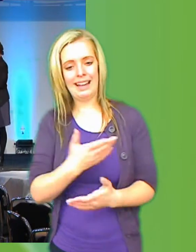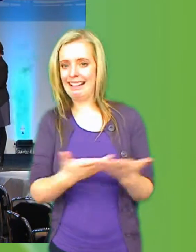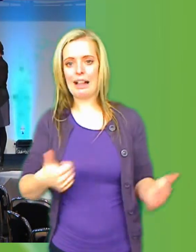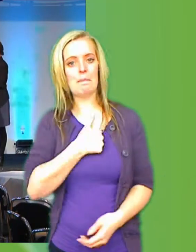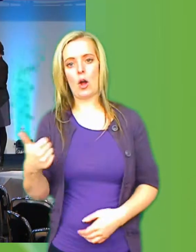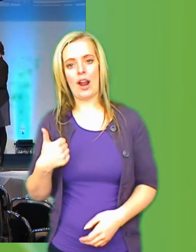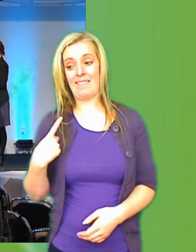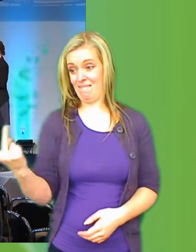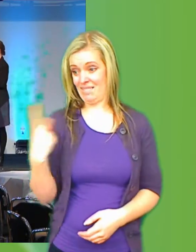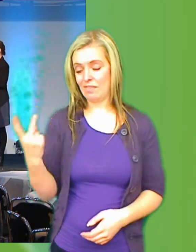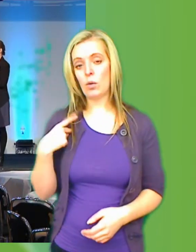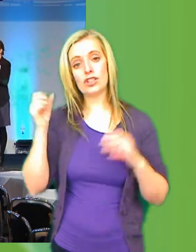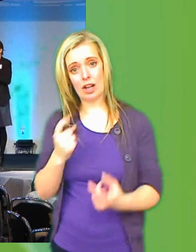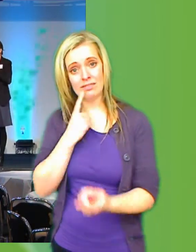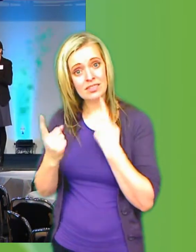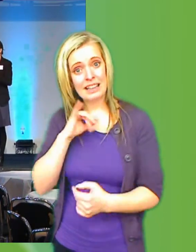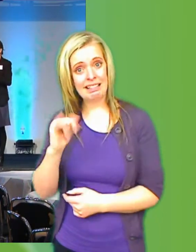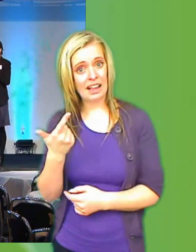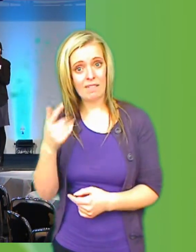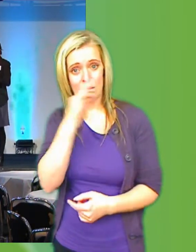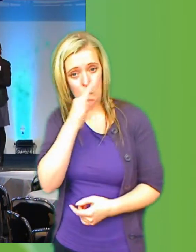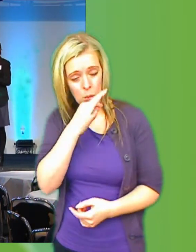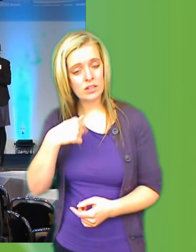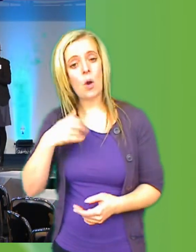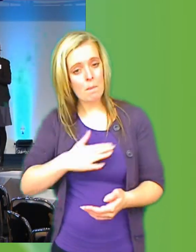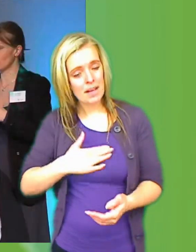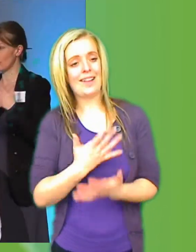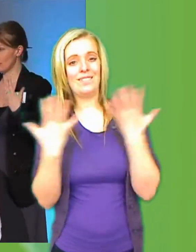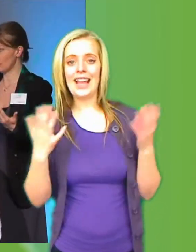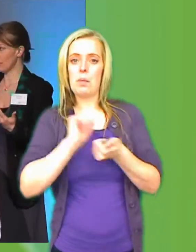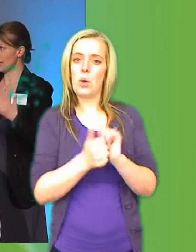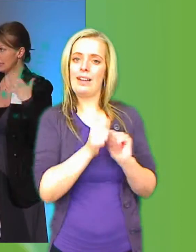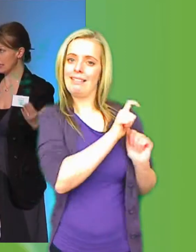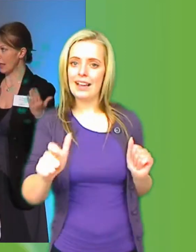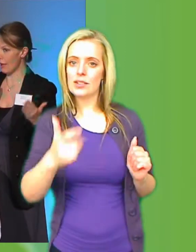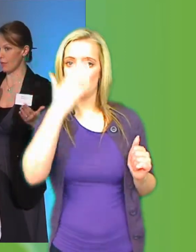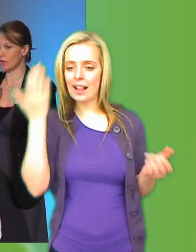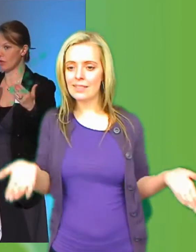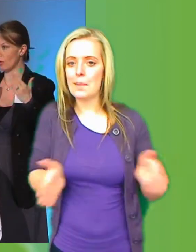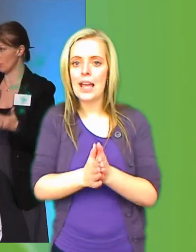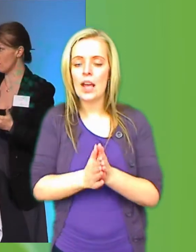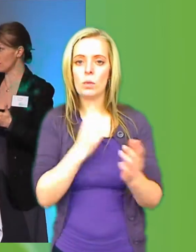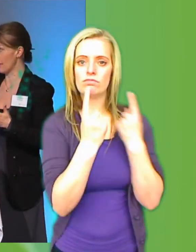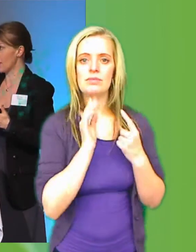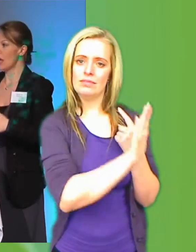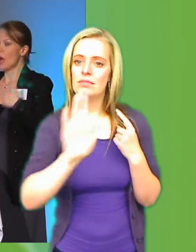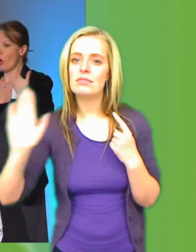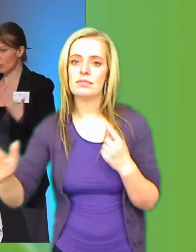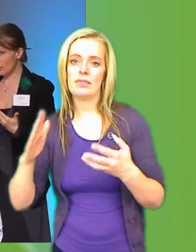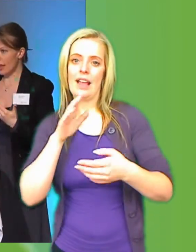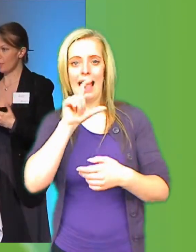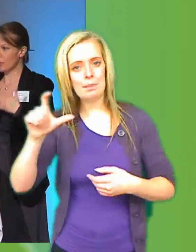debattera it-frågor alltid. Utan jag hoppas på att det är flera politiker som kan debattera sina ämnesområden.